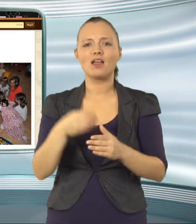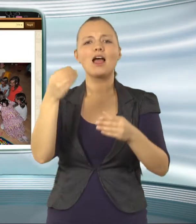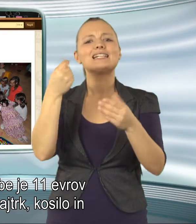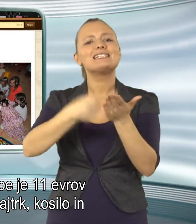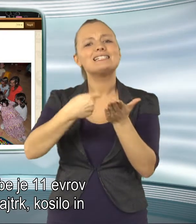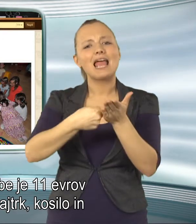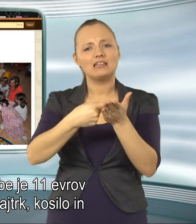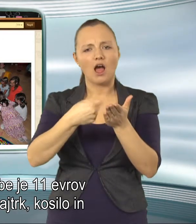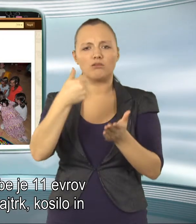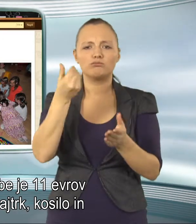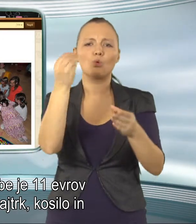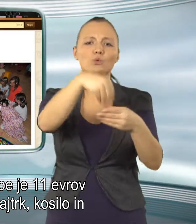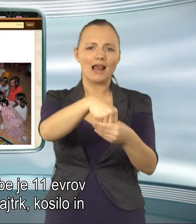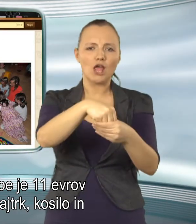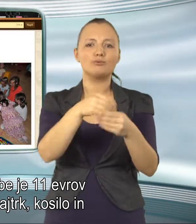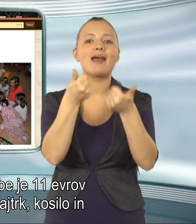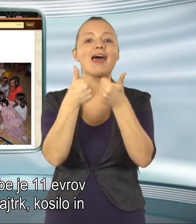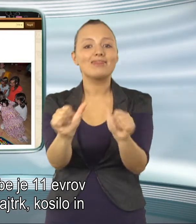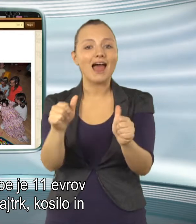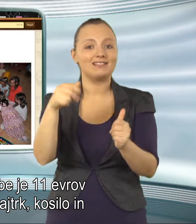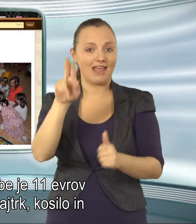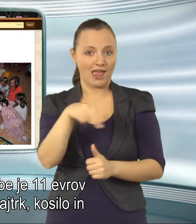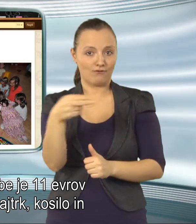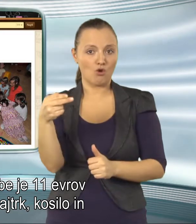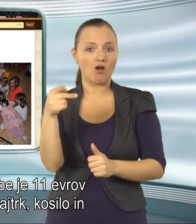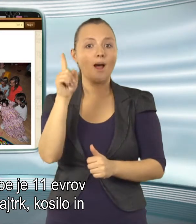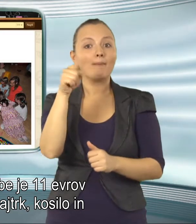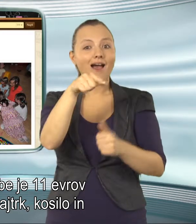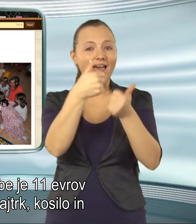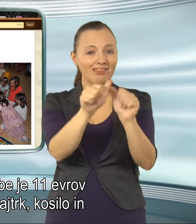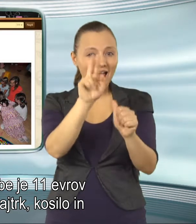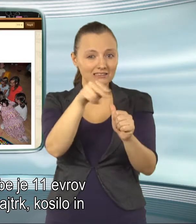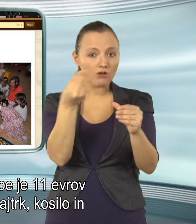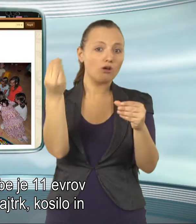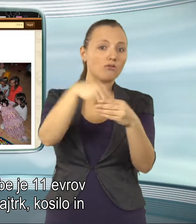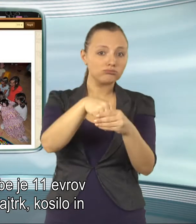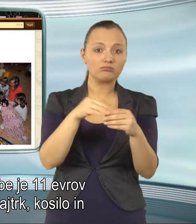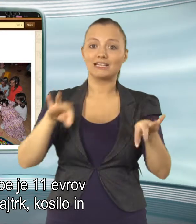Cena oddeležbe je 11 evrov in vključuje zajtrk, kosilo in popovdansko malico.